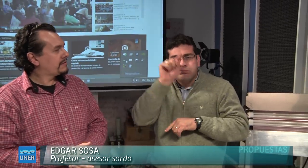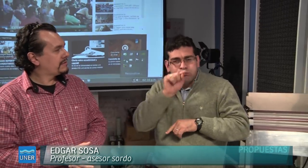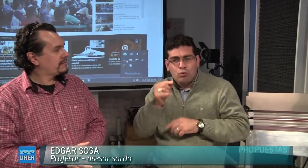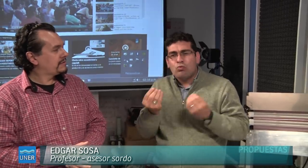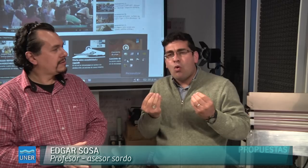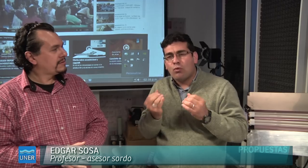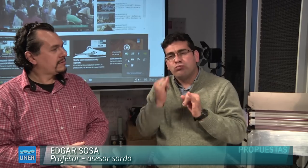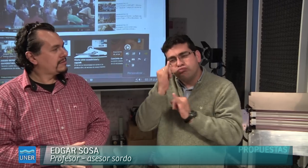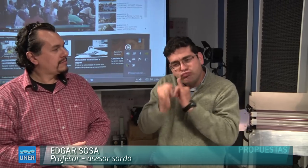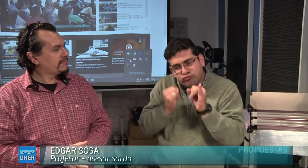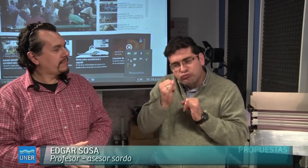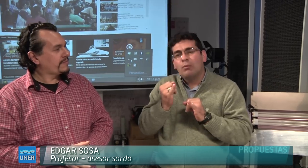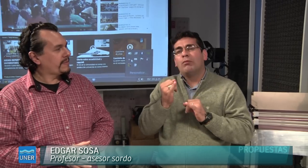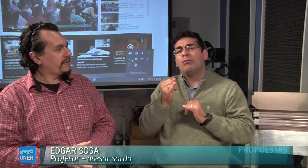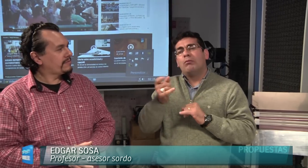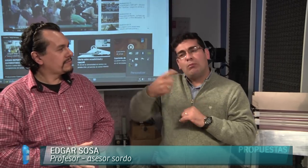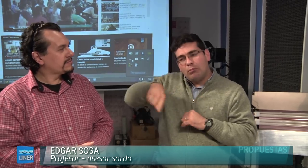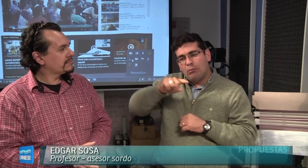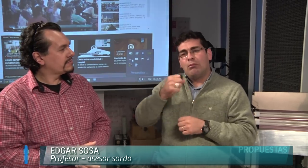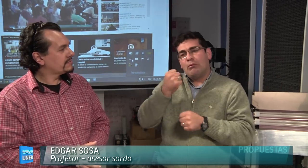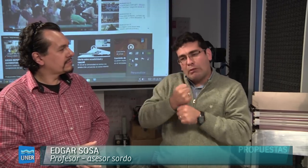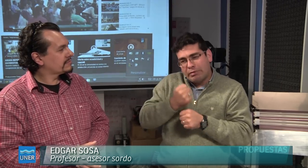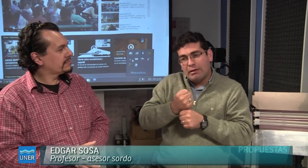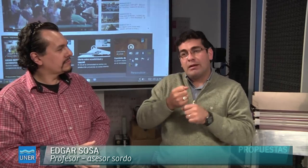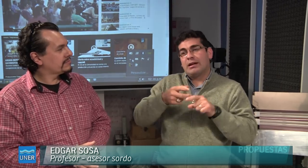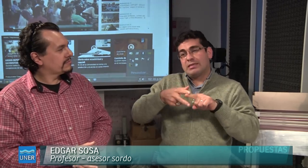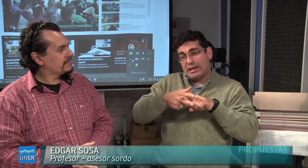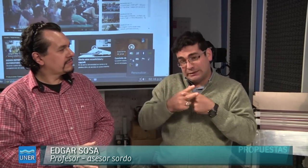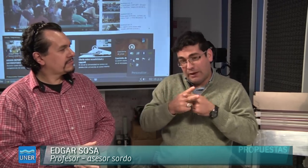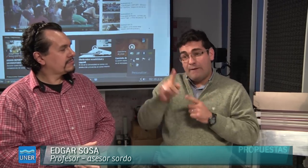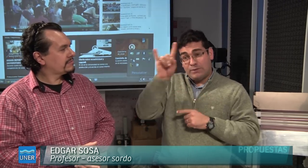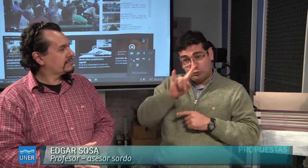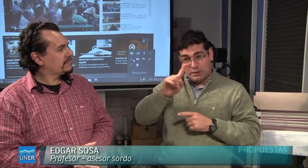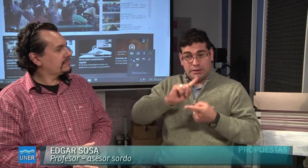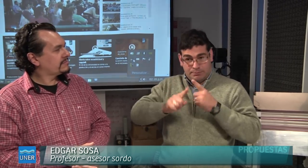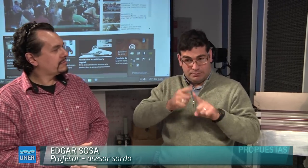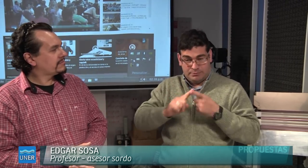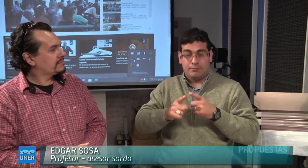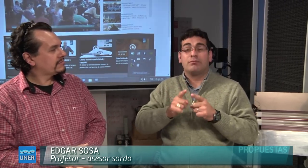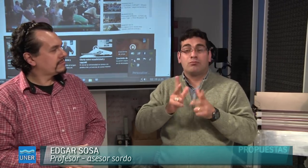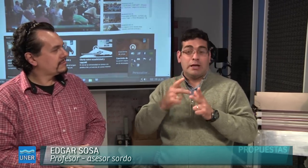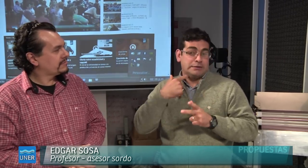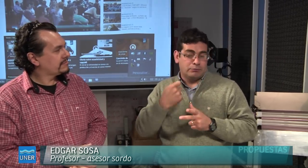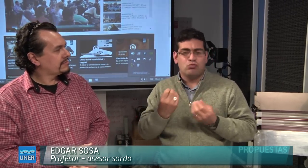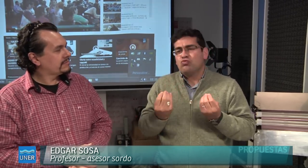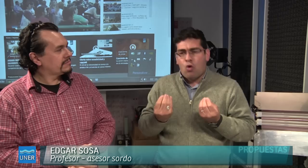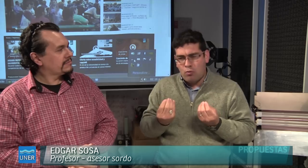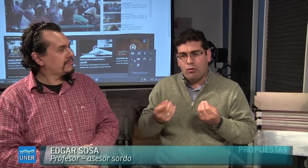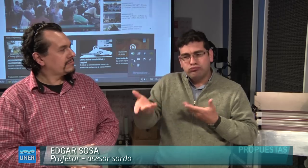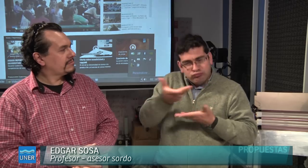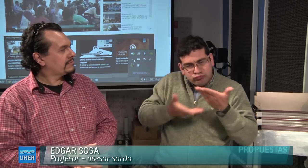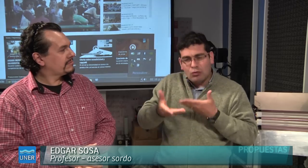respecto de haber discutido acerca de las distintas ofertas que tiene la universidad y cómo